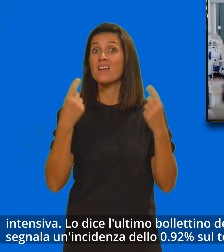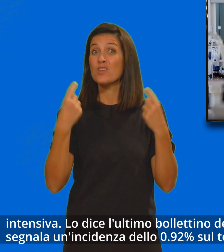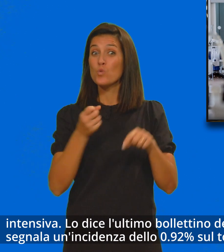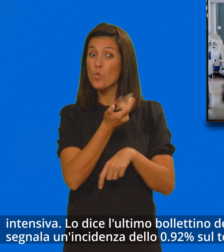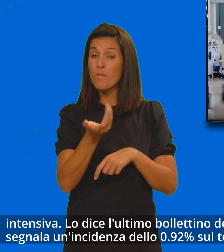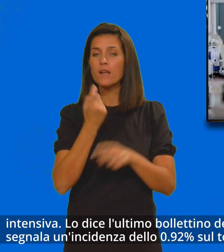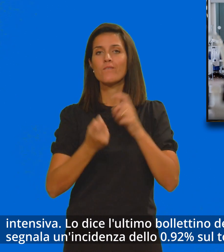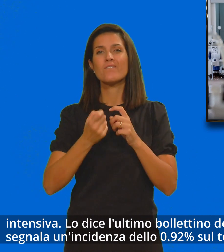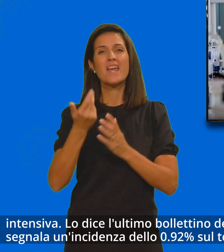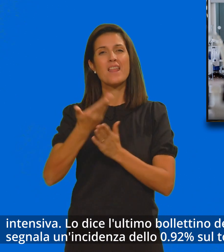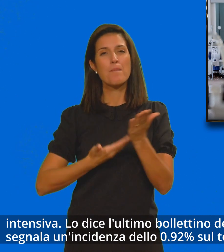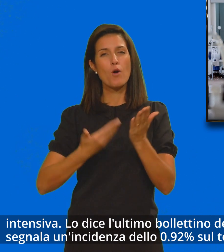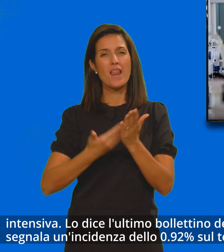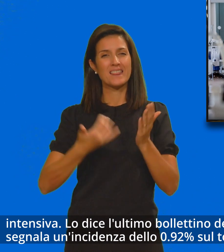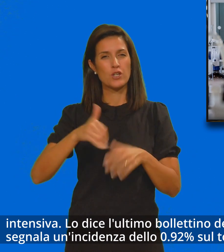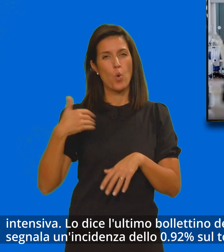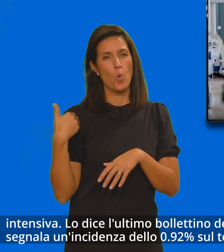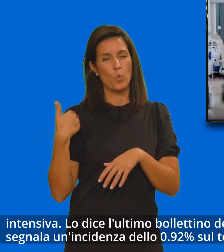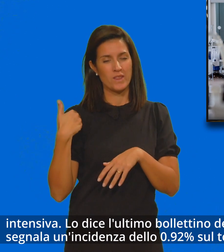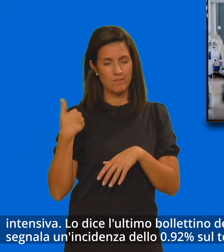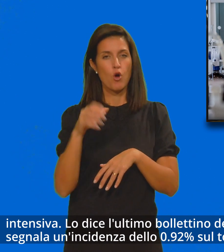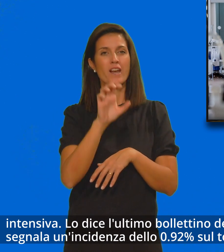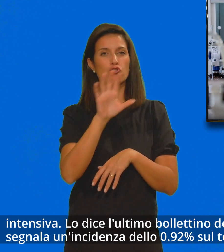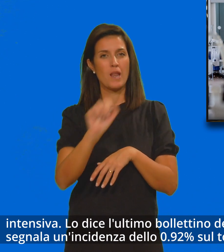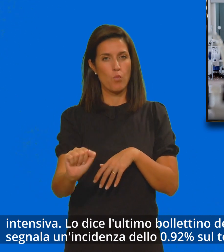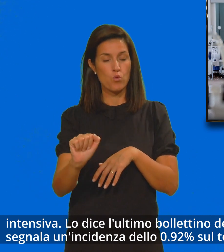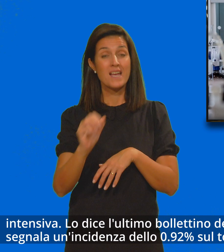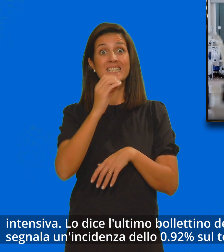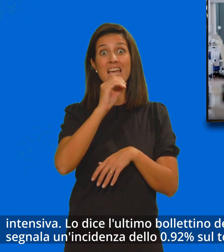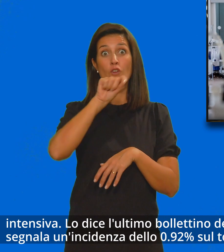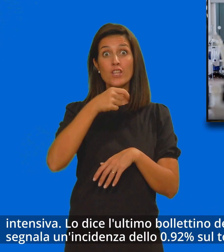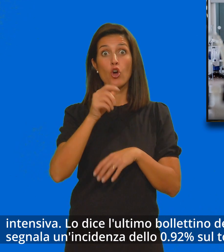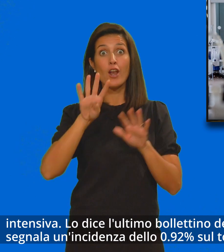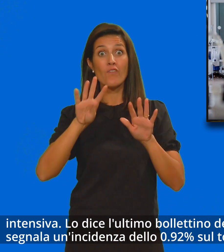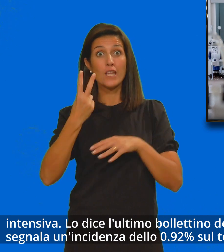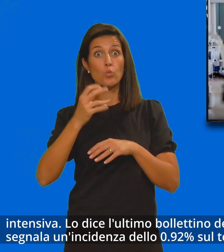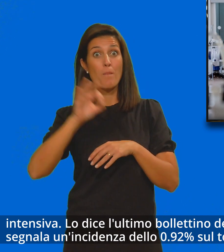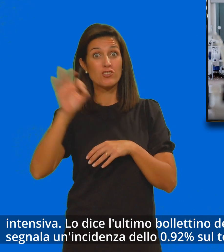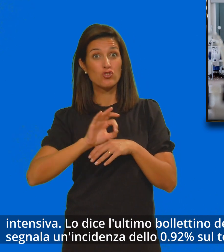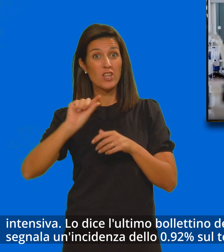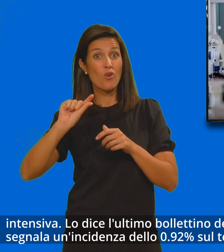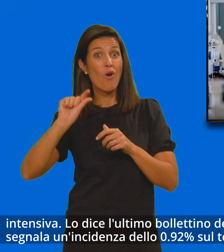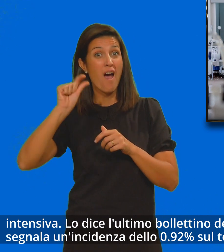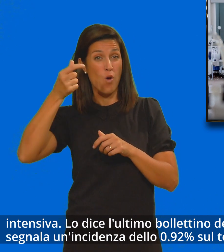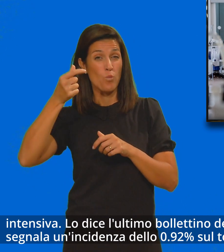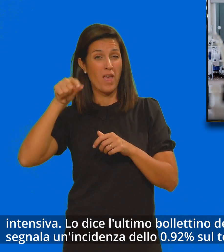bollettino della regione che segnala un'incidenza dello 0,92% sul totale dei tamponi eseguiti